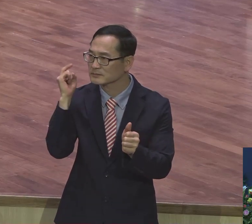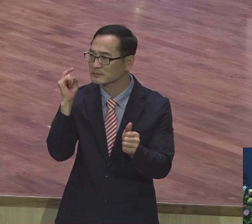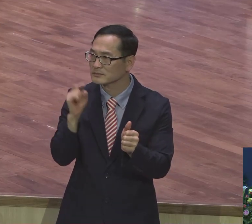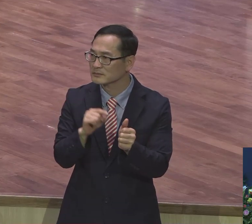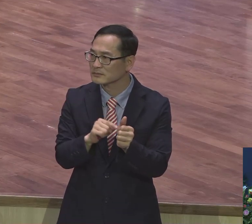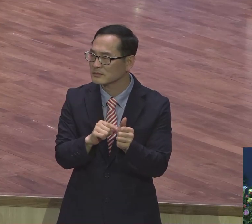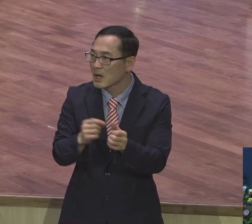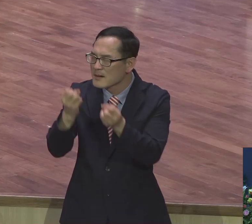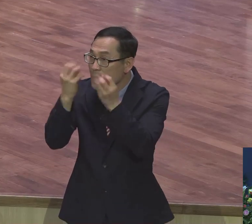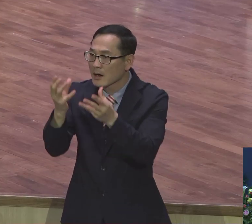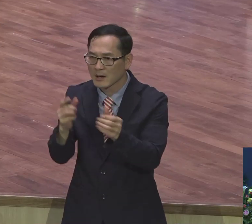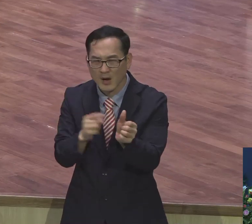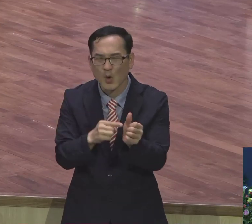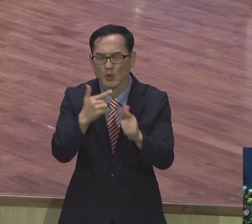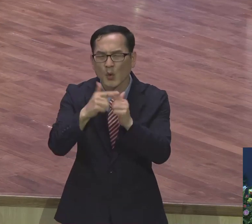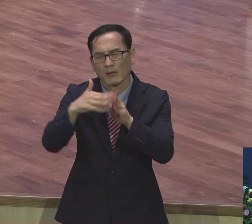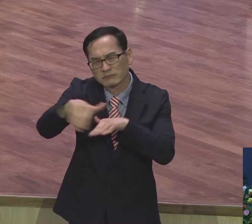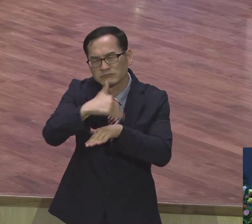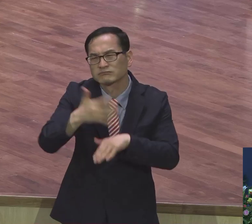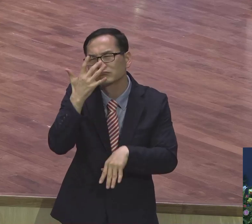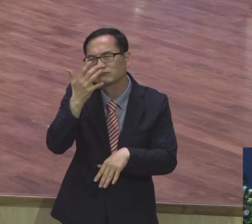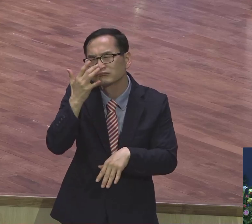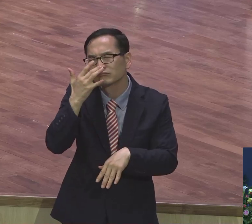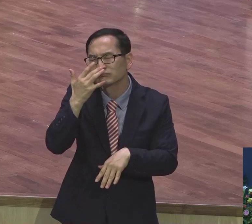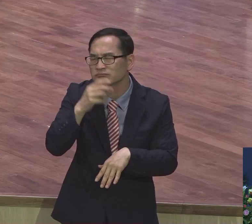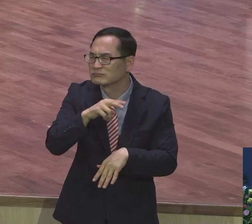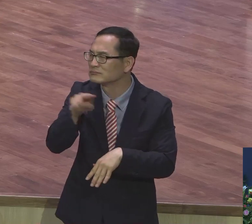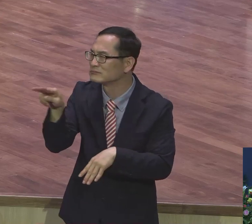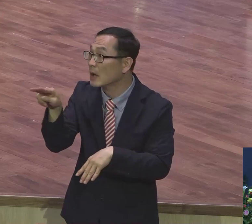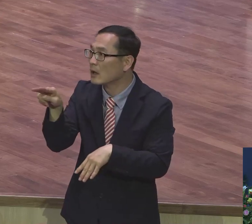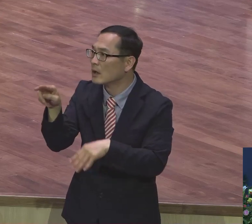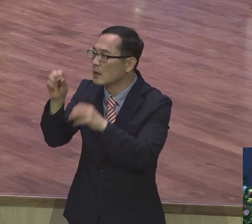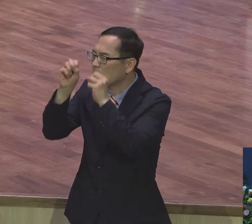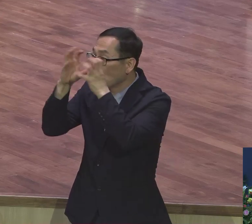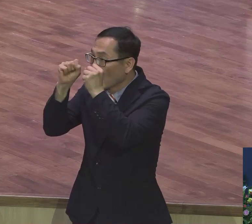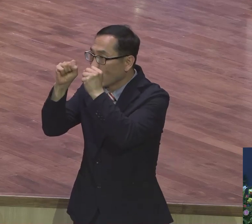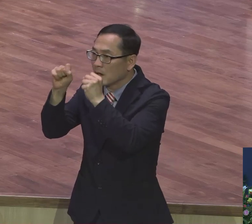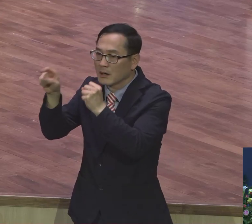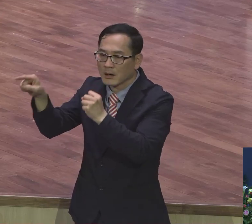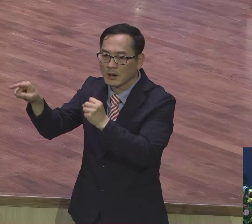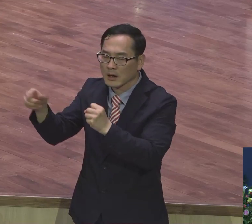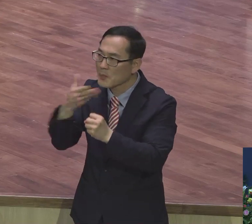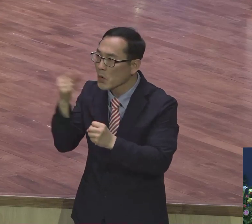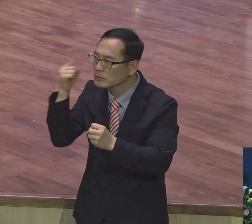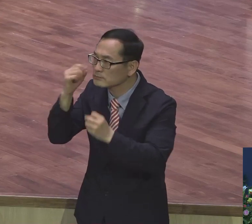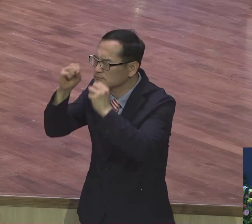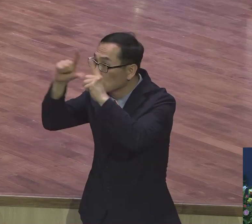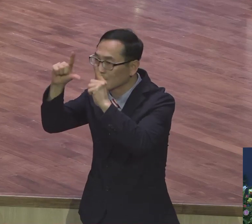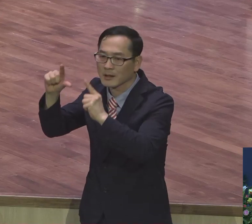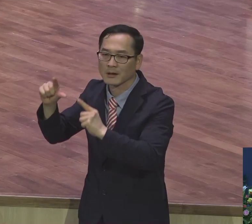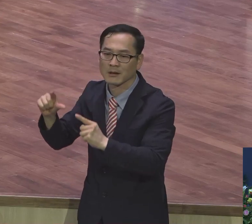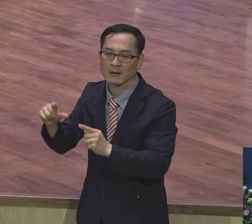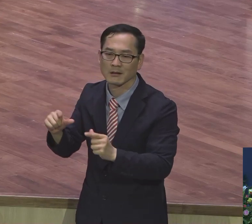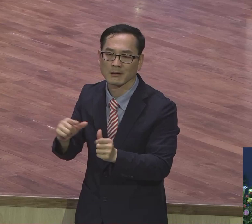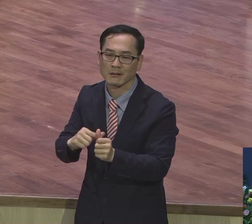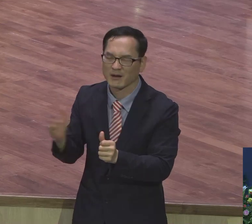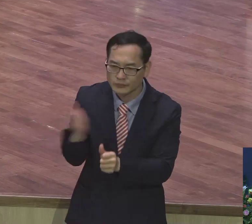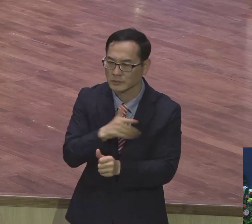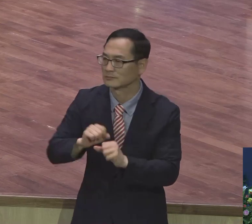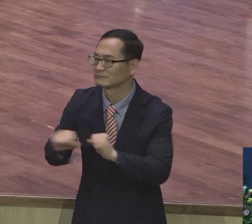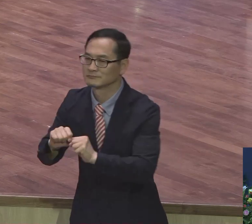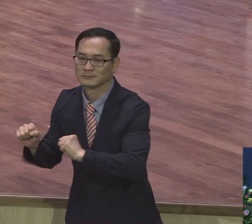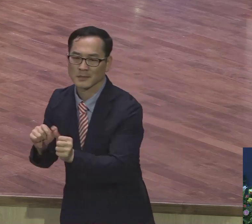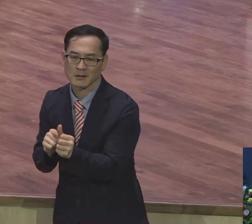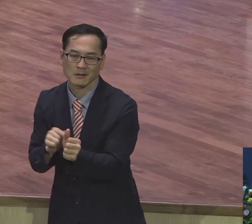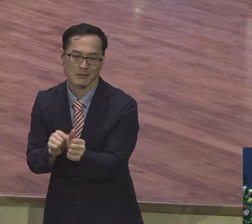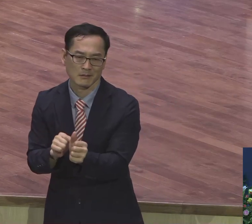아 이거다. 이게 내 인생의 답이 목의 답이다. 끝나버렸어요. 그런데 여러분 아직 안 끝났습니까?